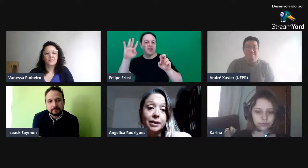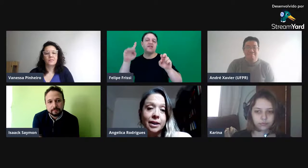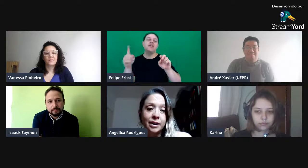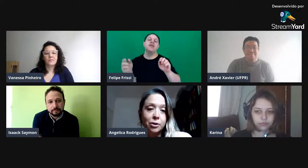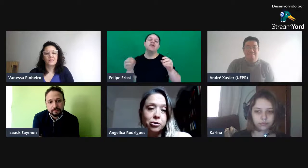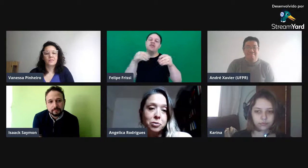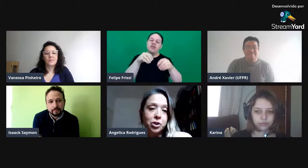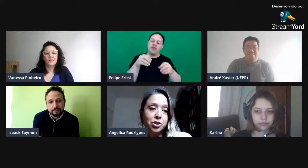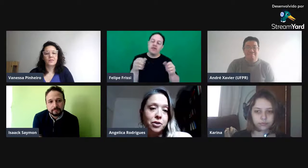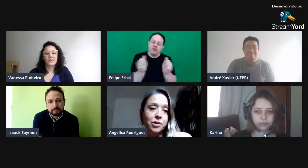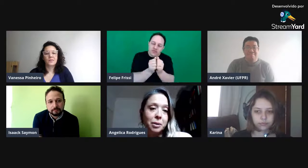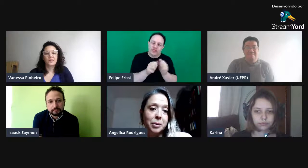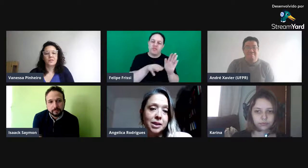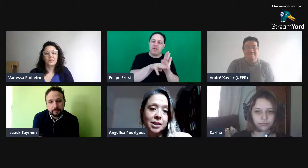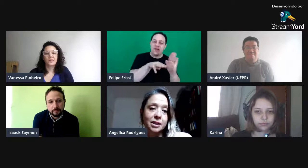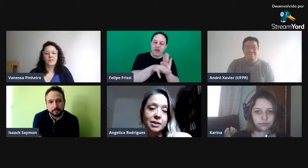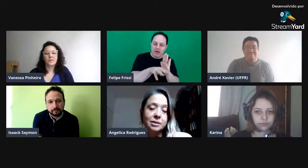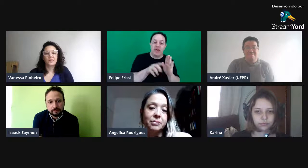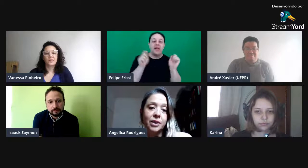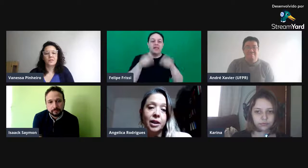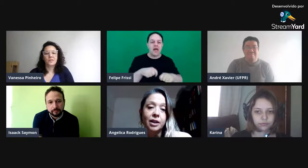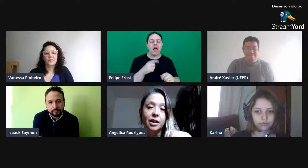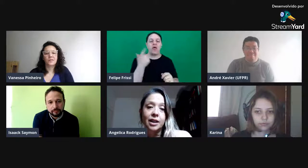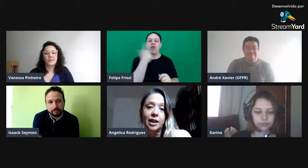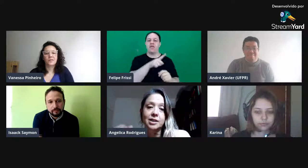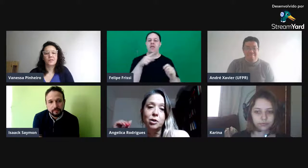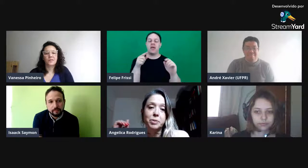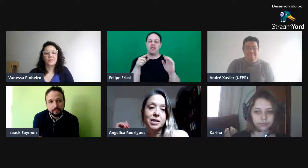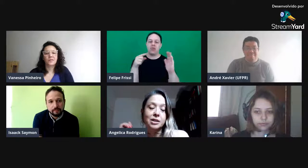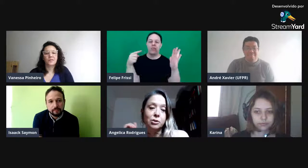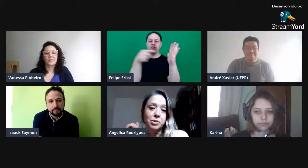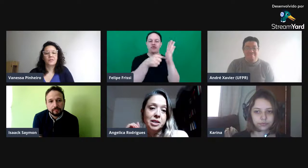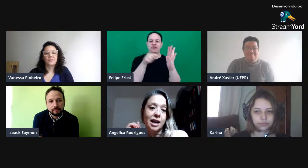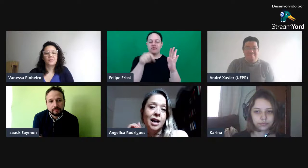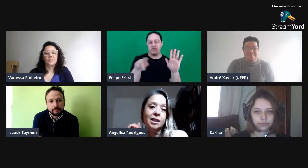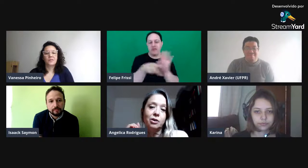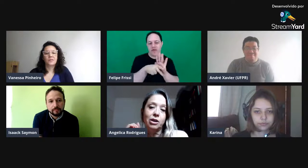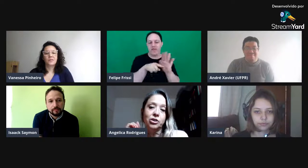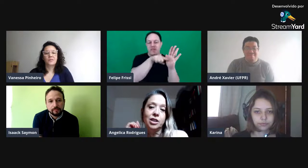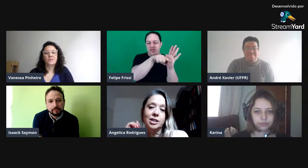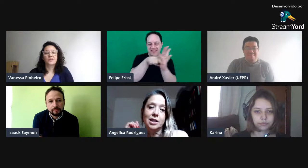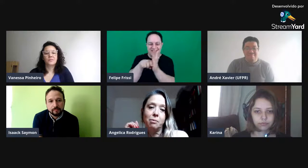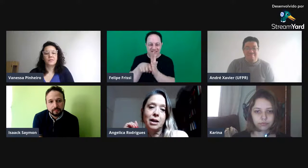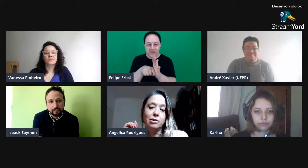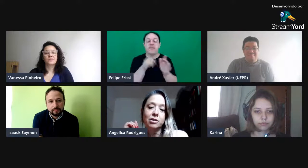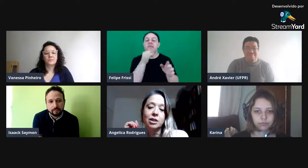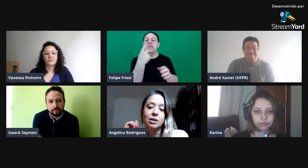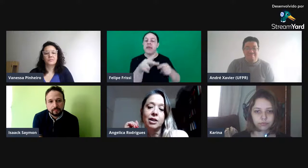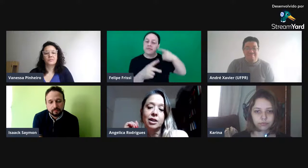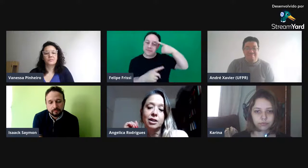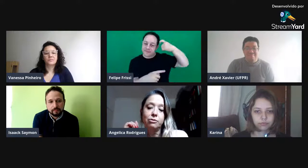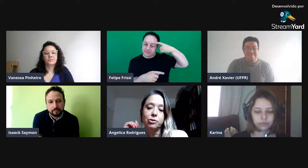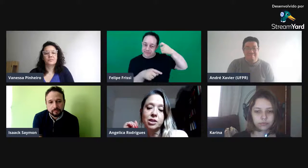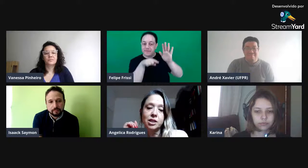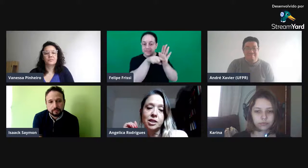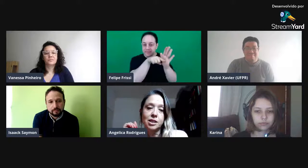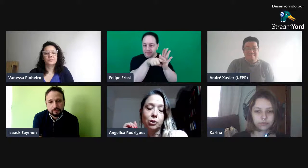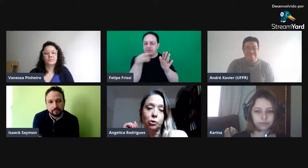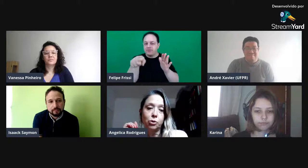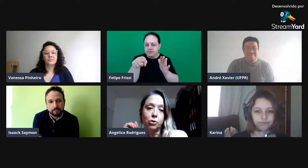atender os objetivos da pesquisa, né? Em relação à pesquisa do Isaac, eu acho que esse trabalho que você citou,